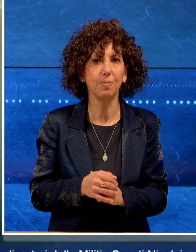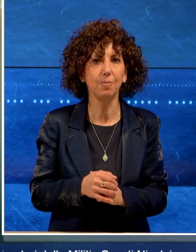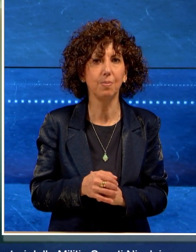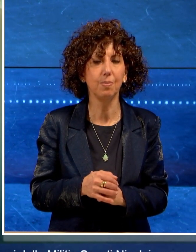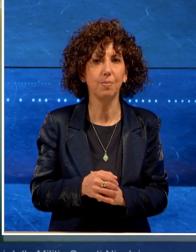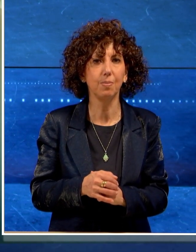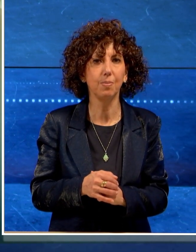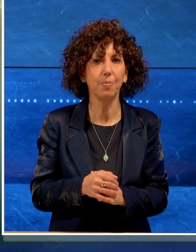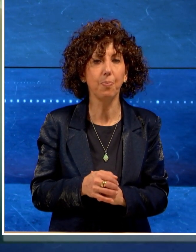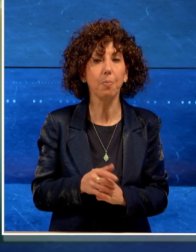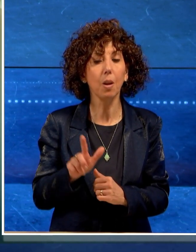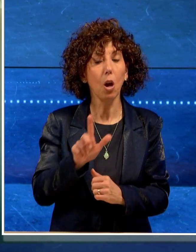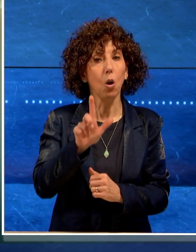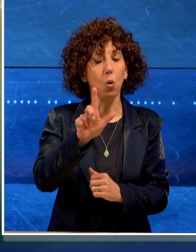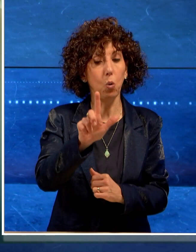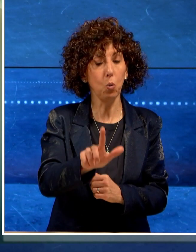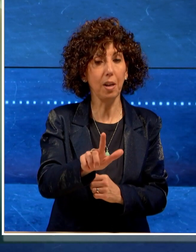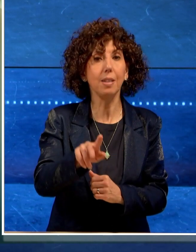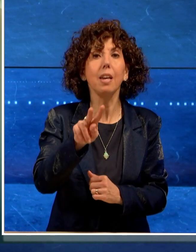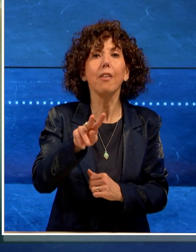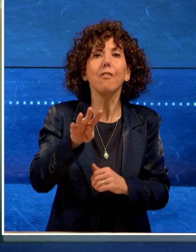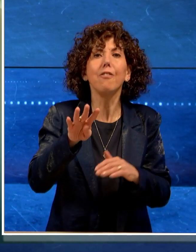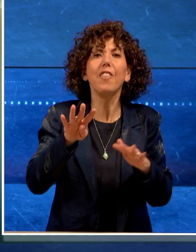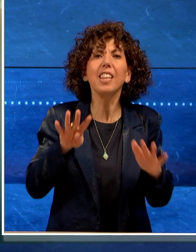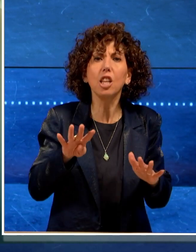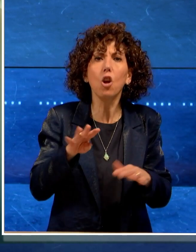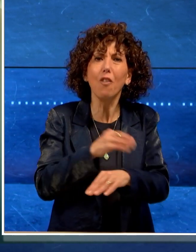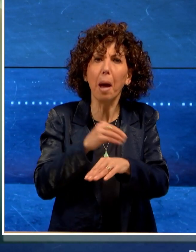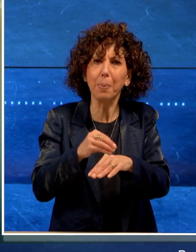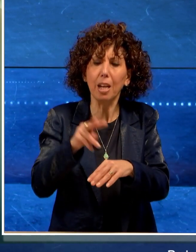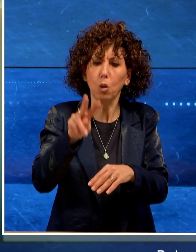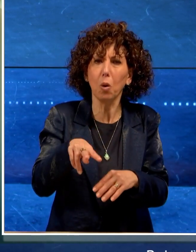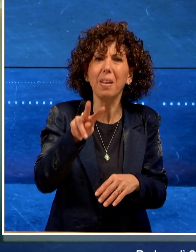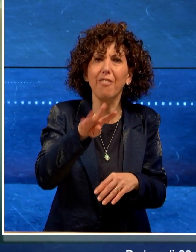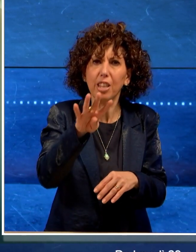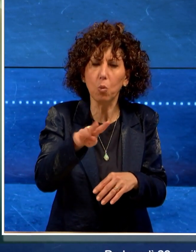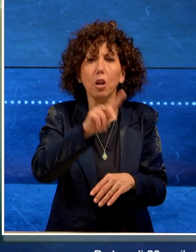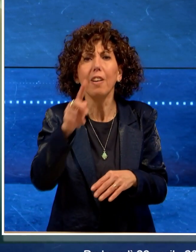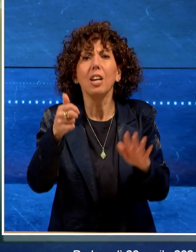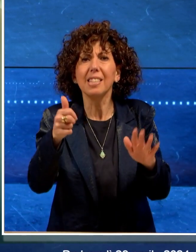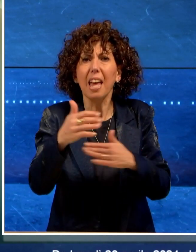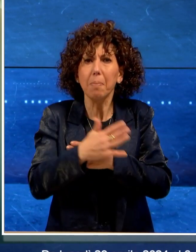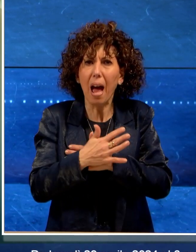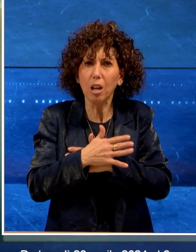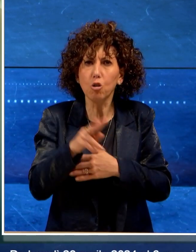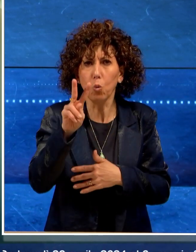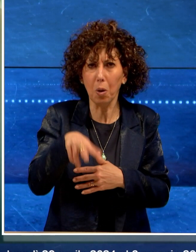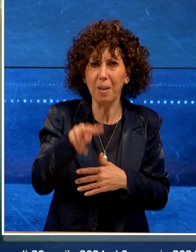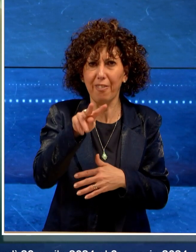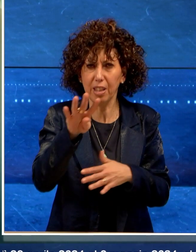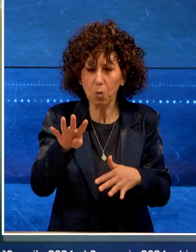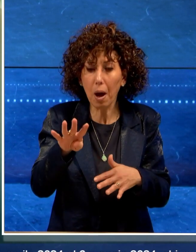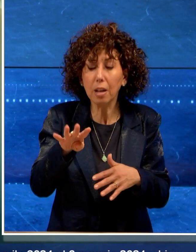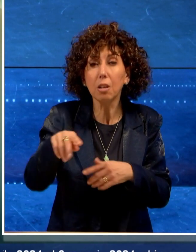Da lunedì 29 aprile 2024 al 6 maggio 2024 chiusura